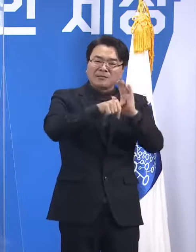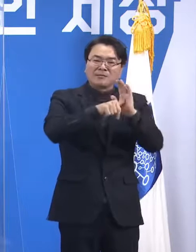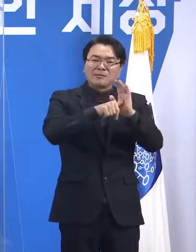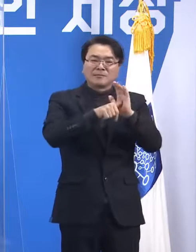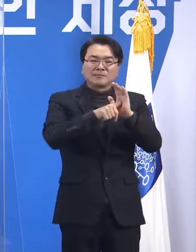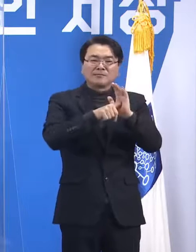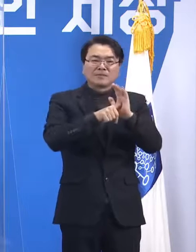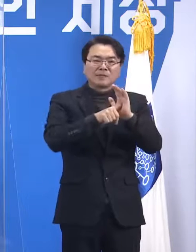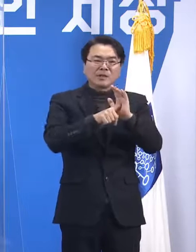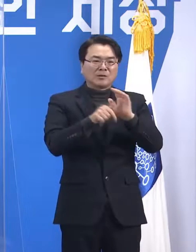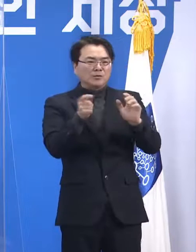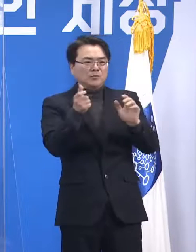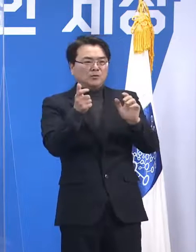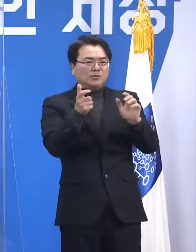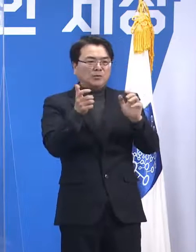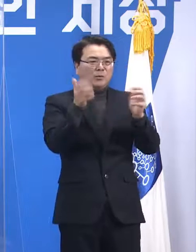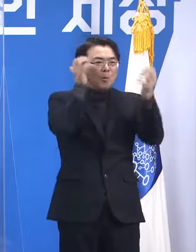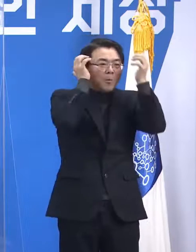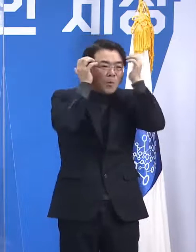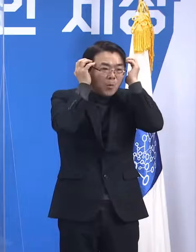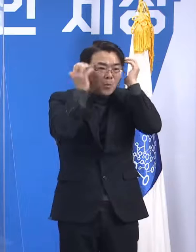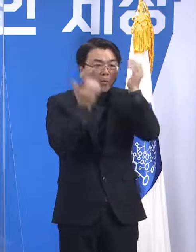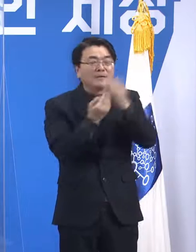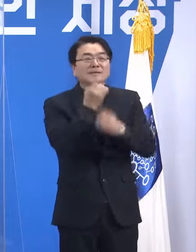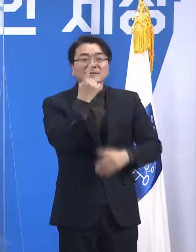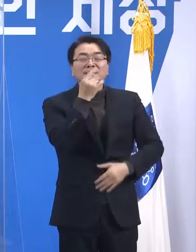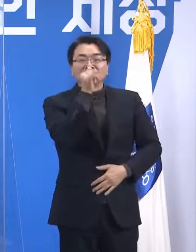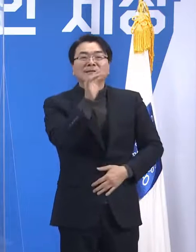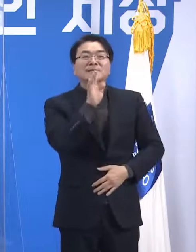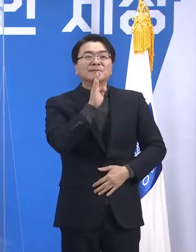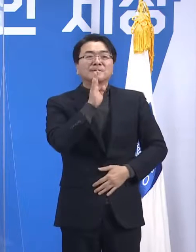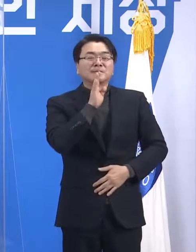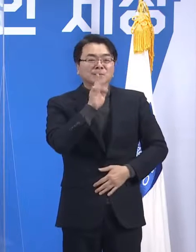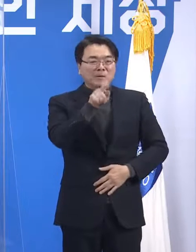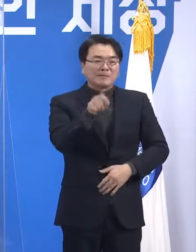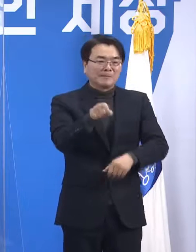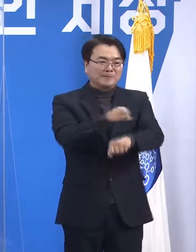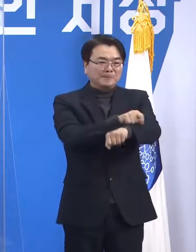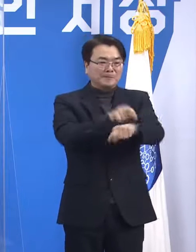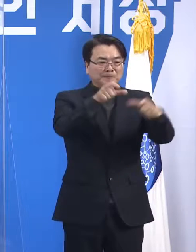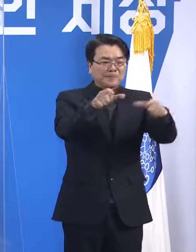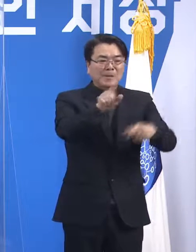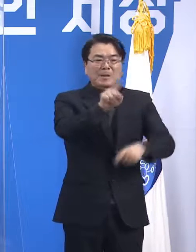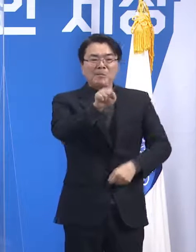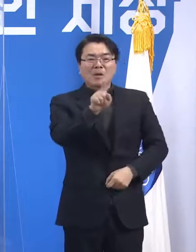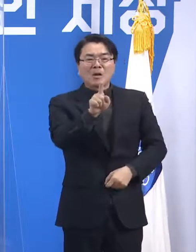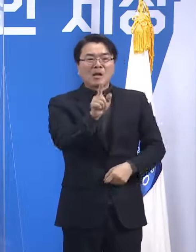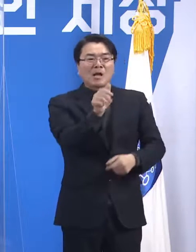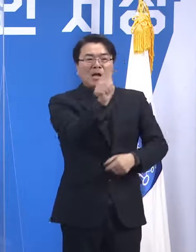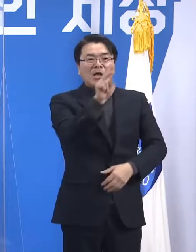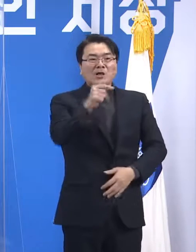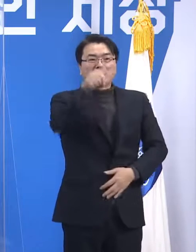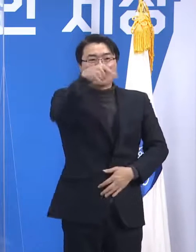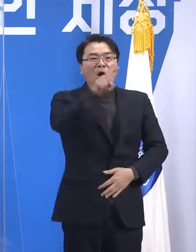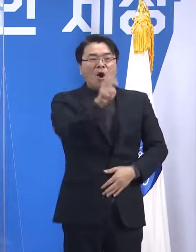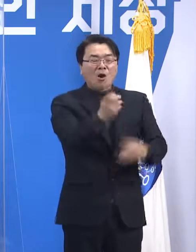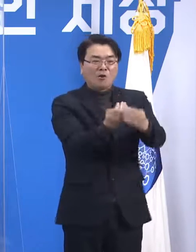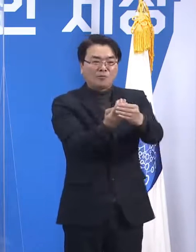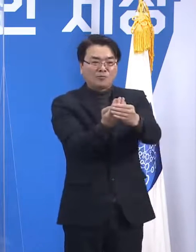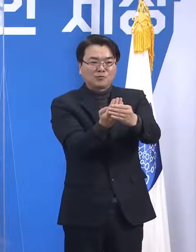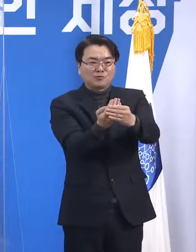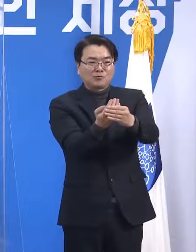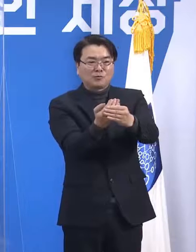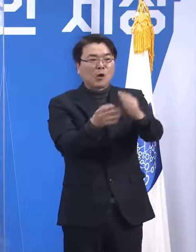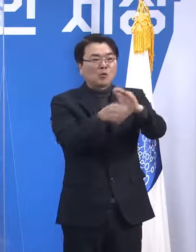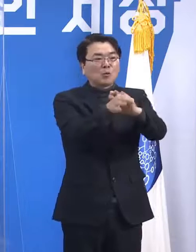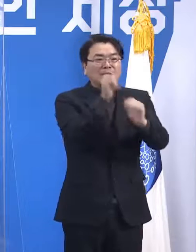약간 혼선이 발생했는데 그거는 특정 지역에서 현금을 아무나 지원하고